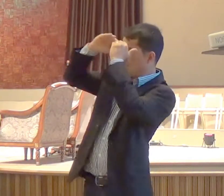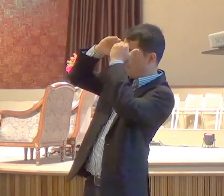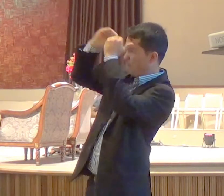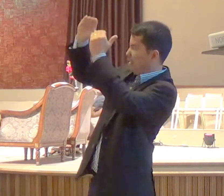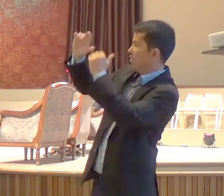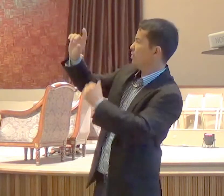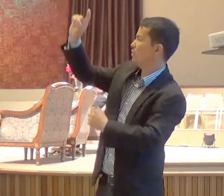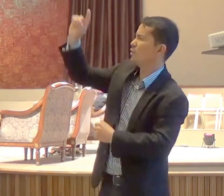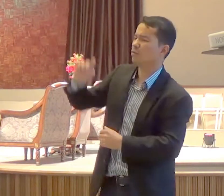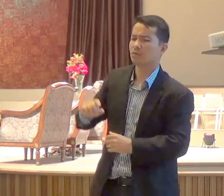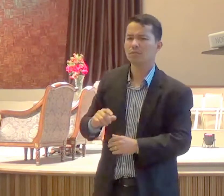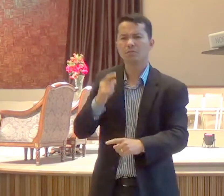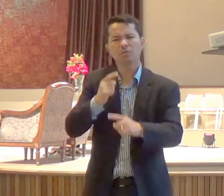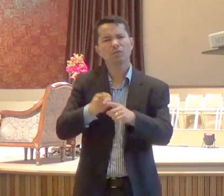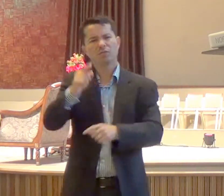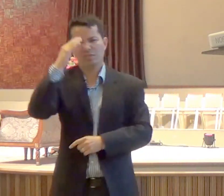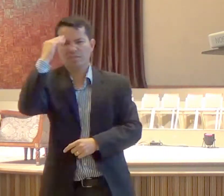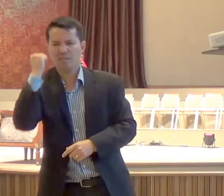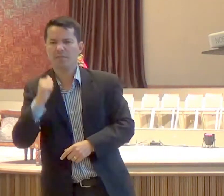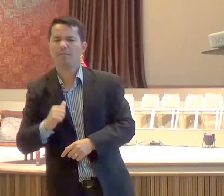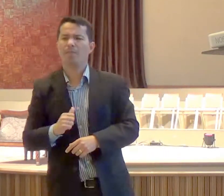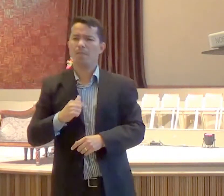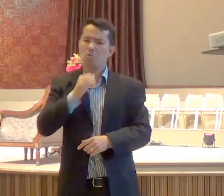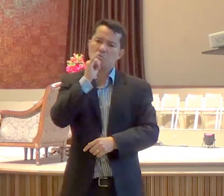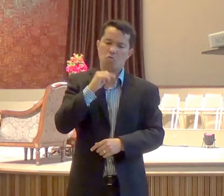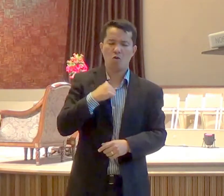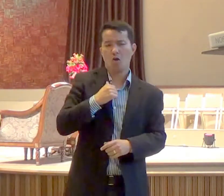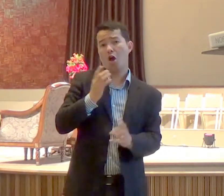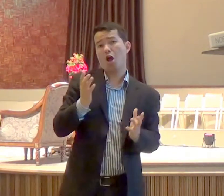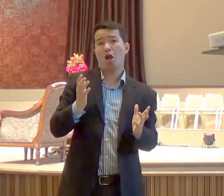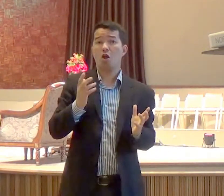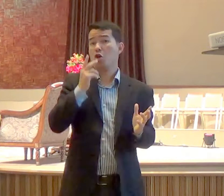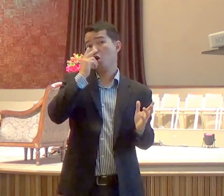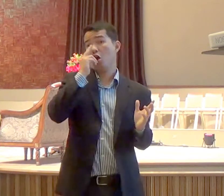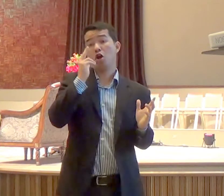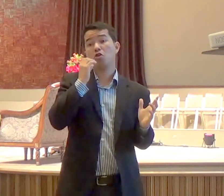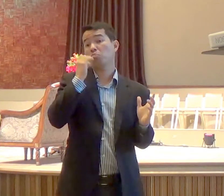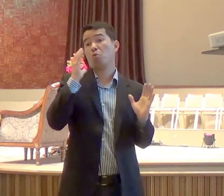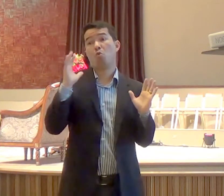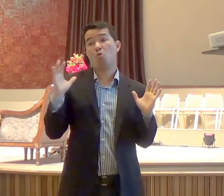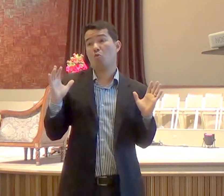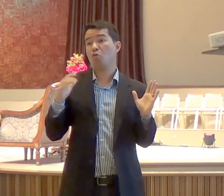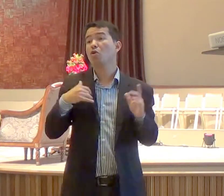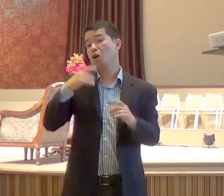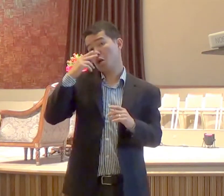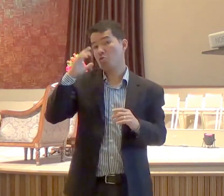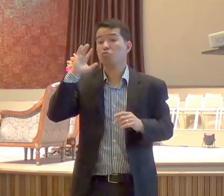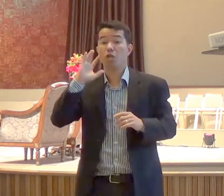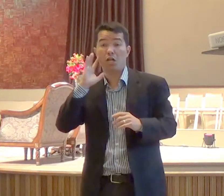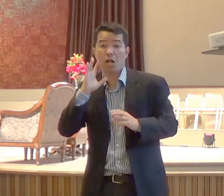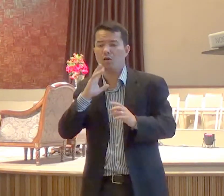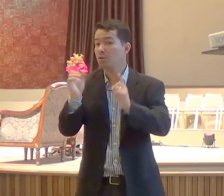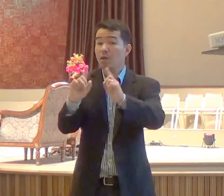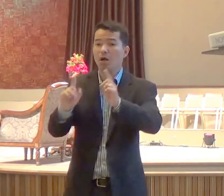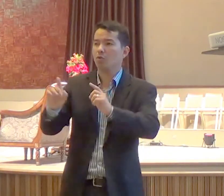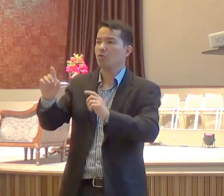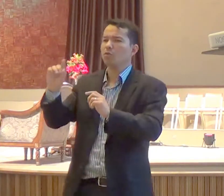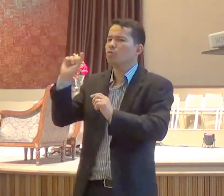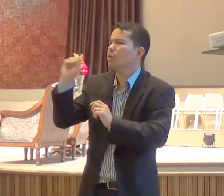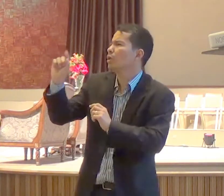a ideia não é, o que eu acho, que é interessante, o que eu acho, que é bom, a ideia é, aquilo que o Senhor, estabeleceu, e é assim que